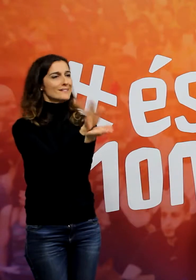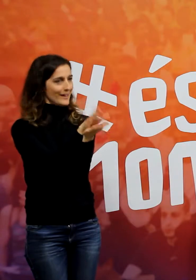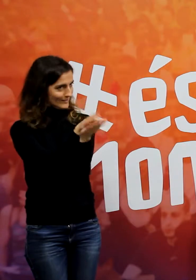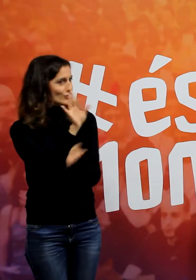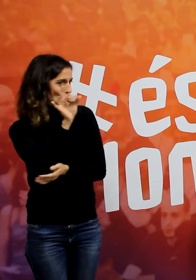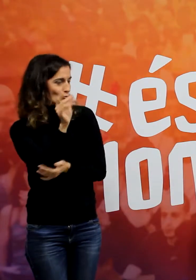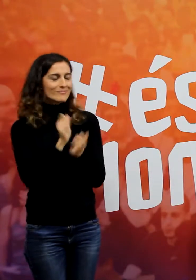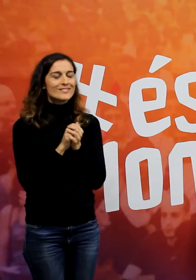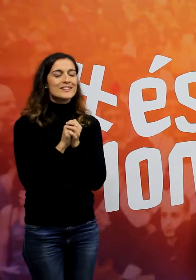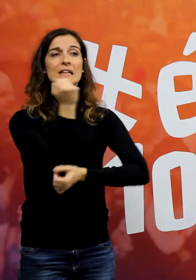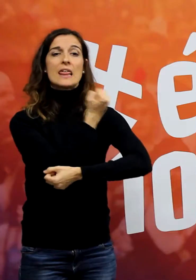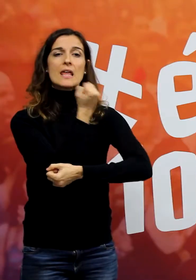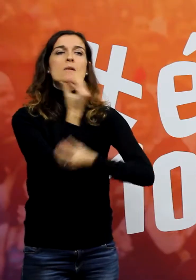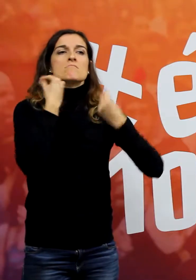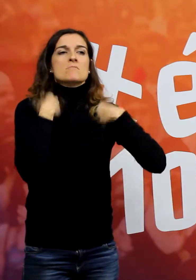se pot.